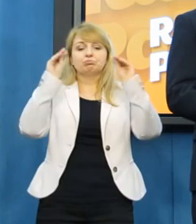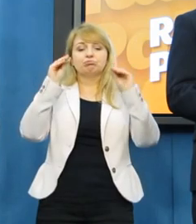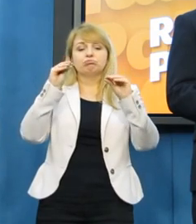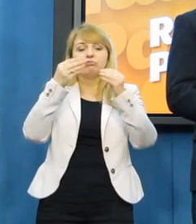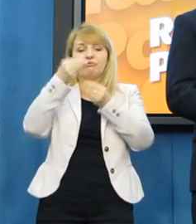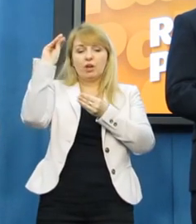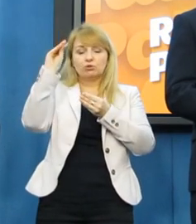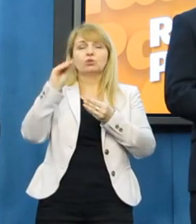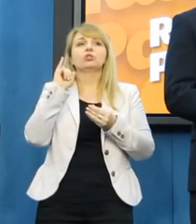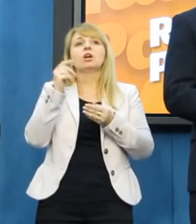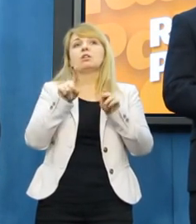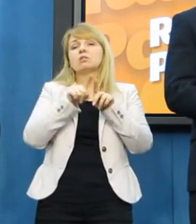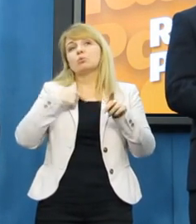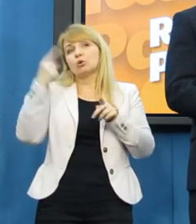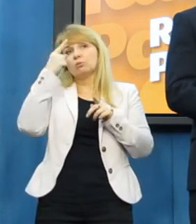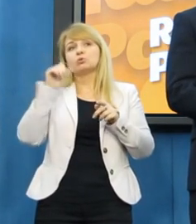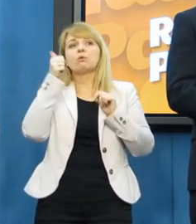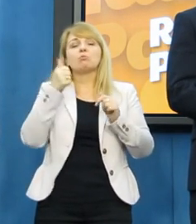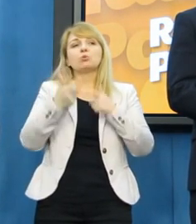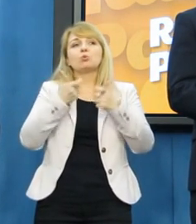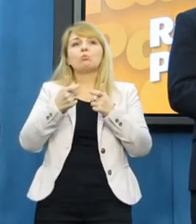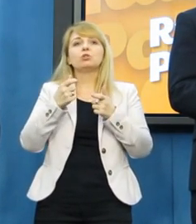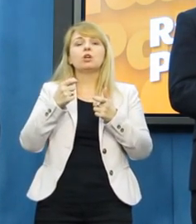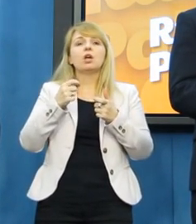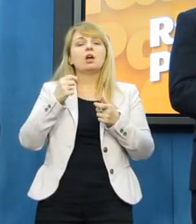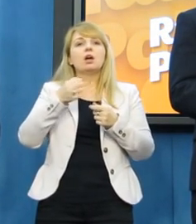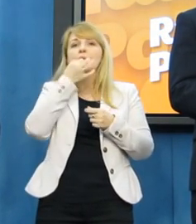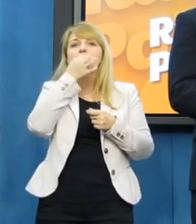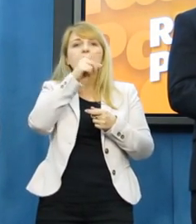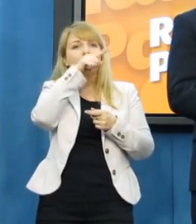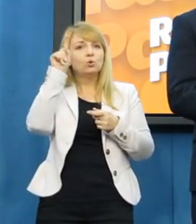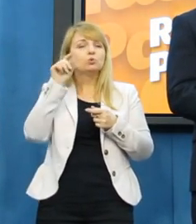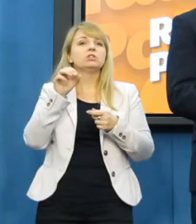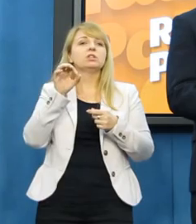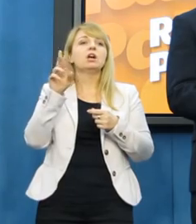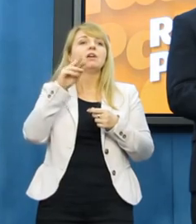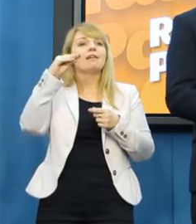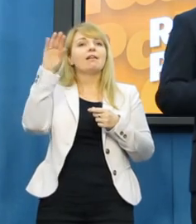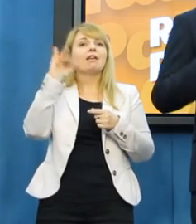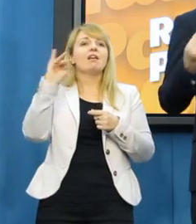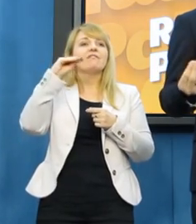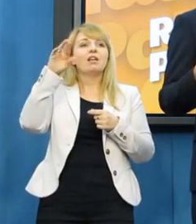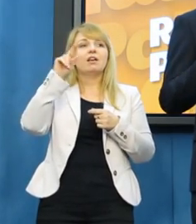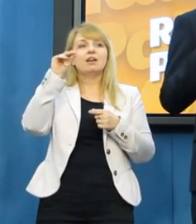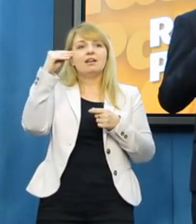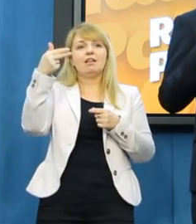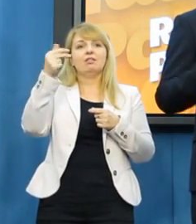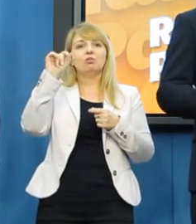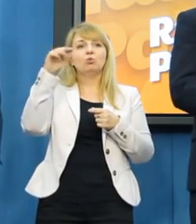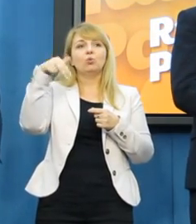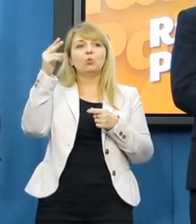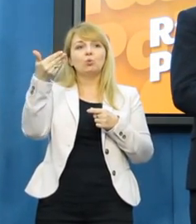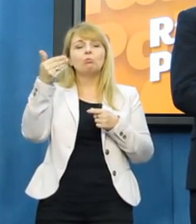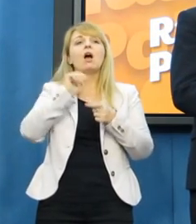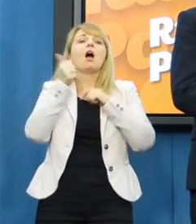referendum połączone z wyborami prezydenckimi w 2015 roku. Ile miałby pewne wątpliwości, ale tak czy inaczej dyskutowaliśmy o